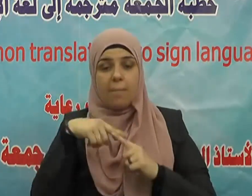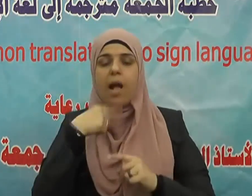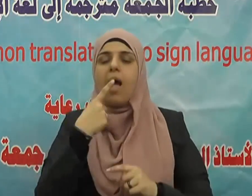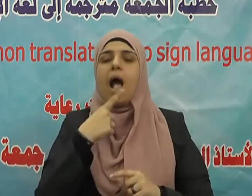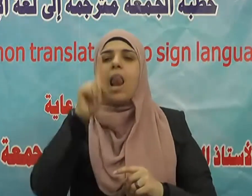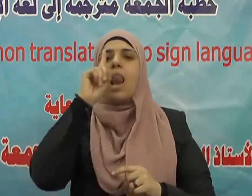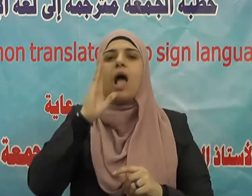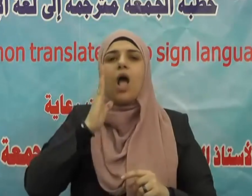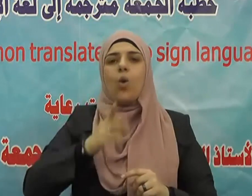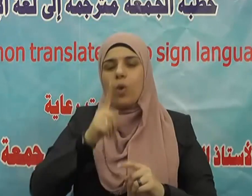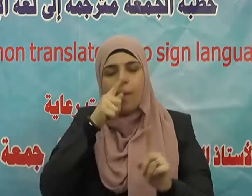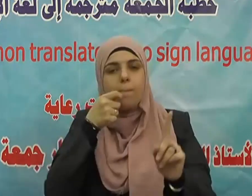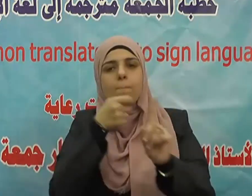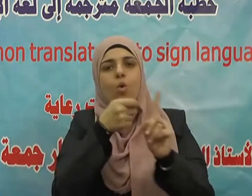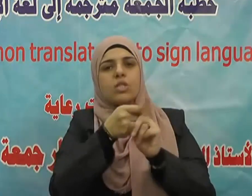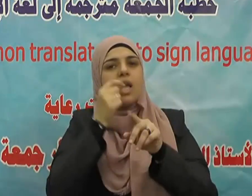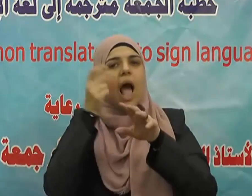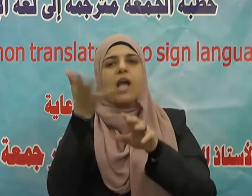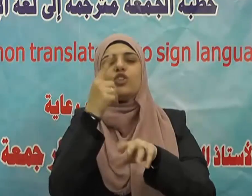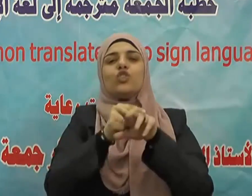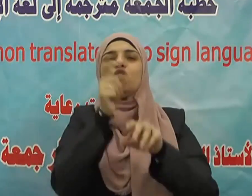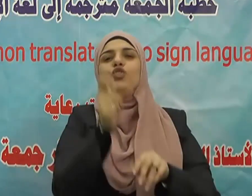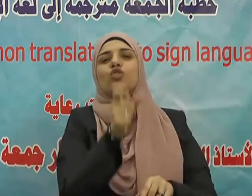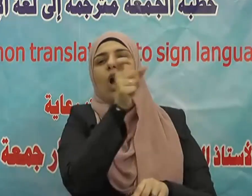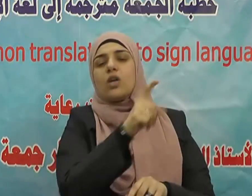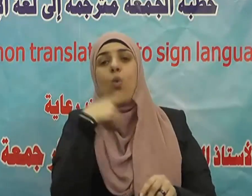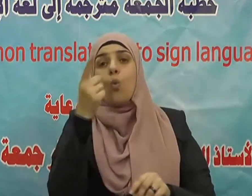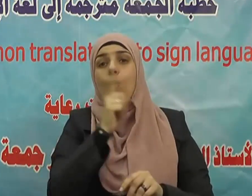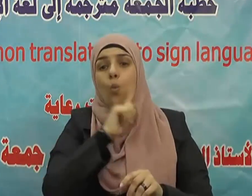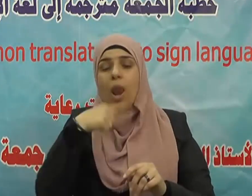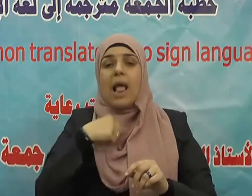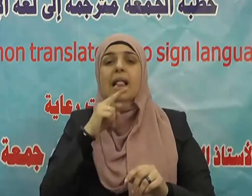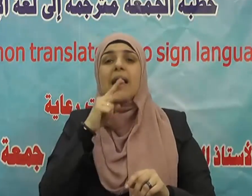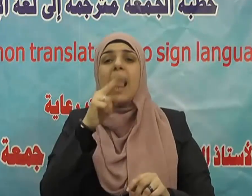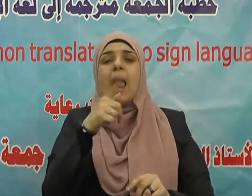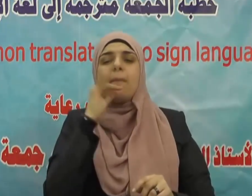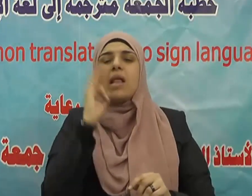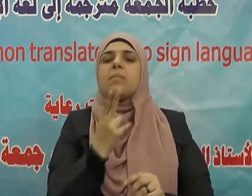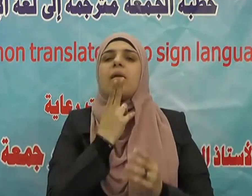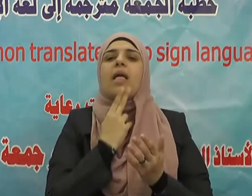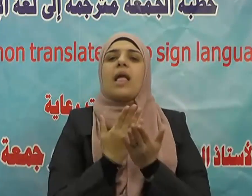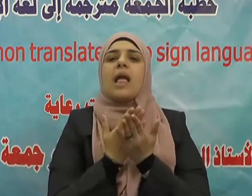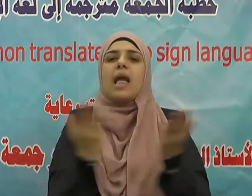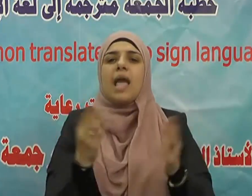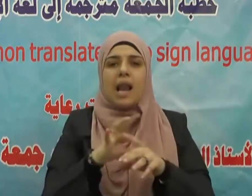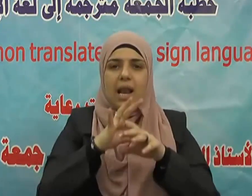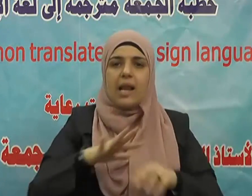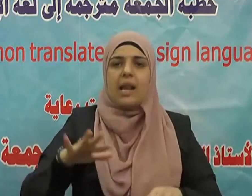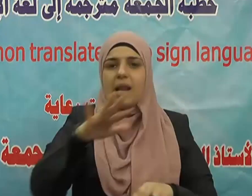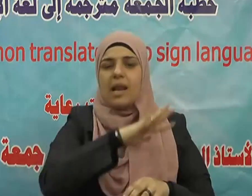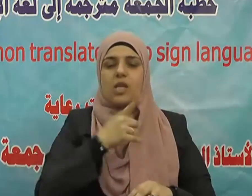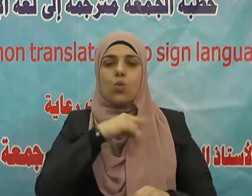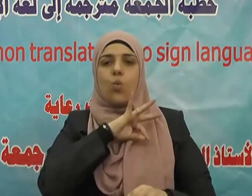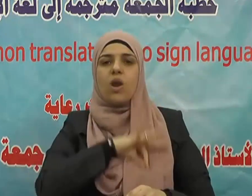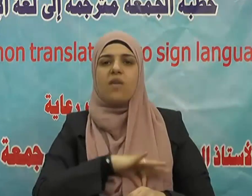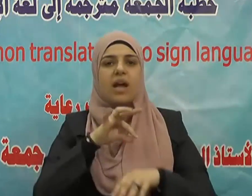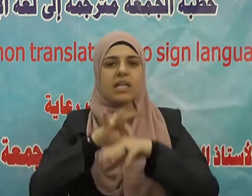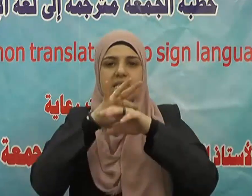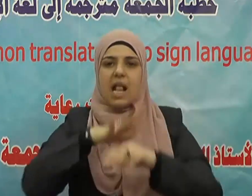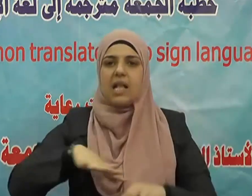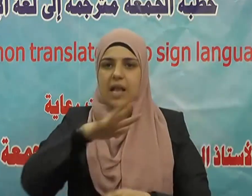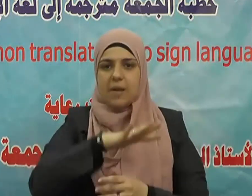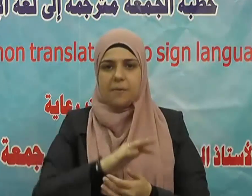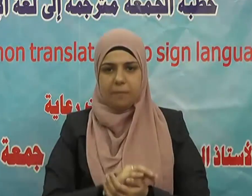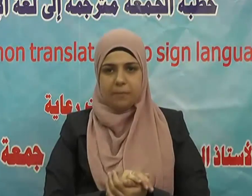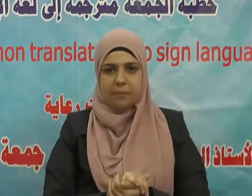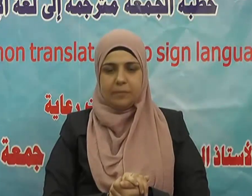أليم ومنها عدم السخرية من الناس فالمؤمن الحق لا يسخر